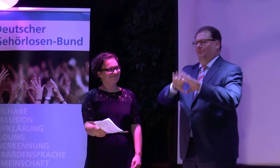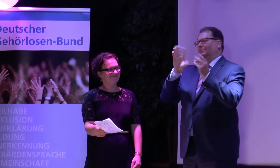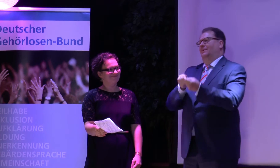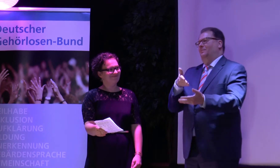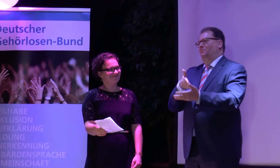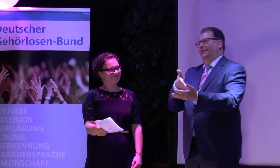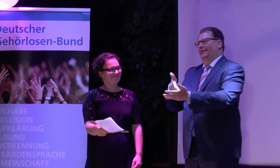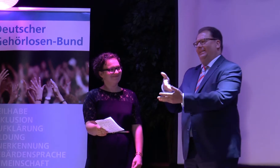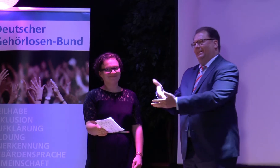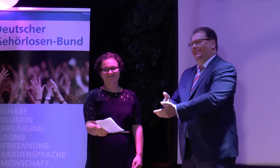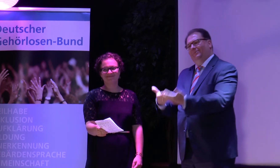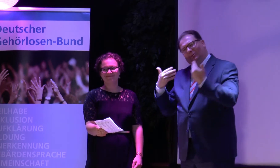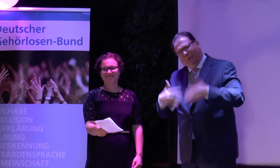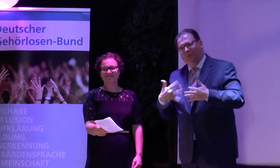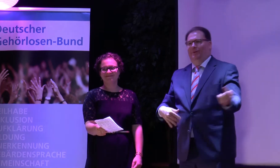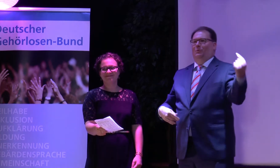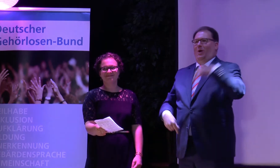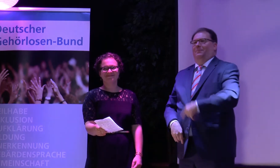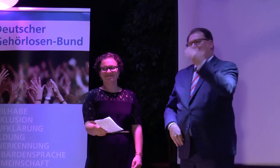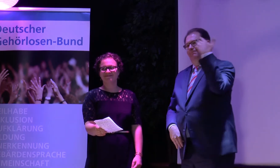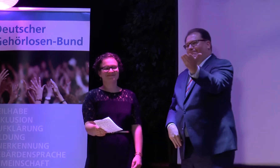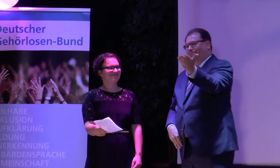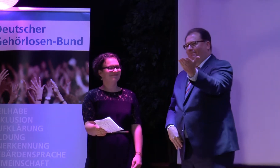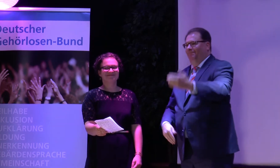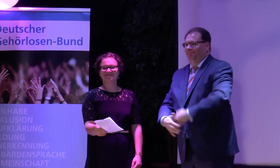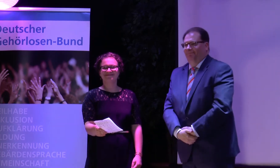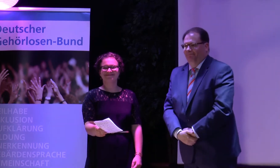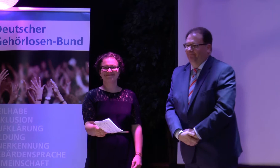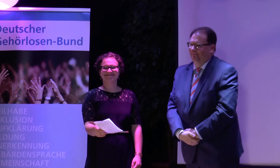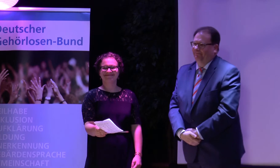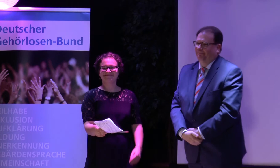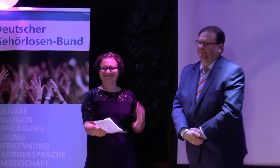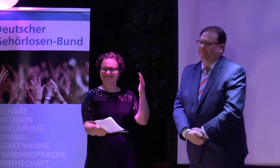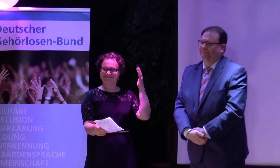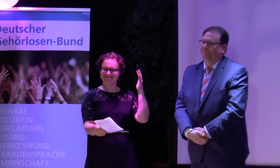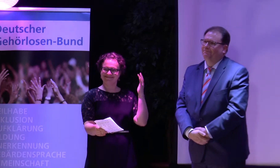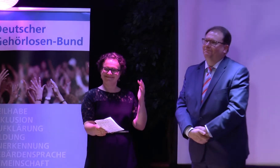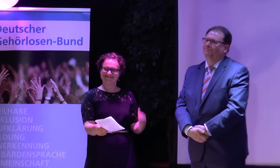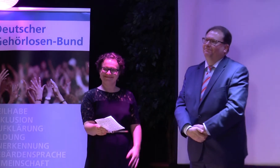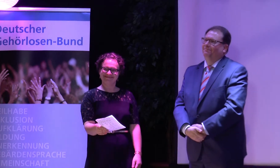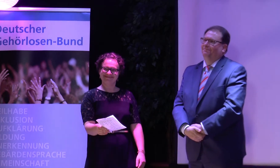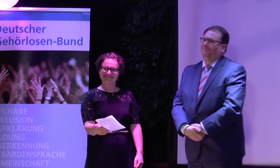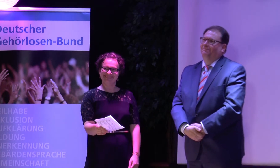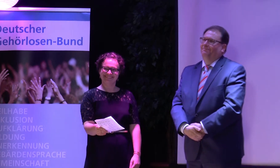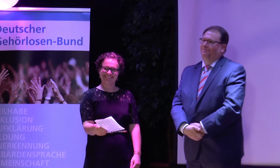Herr Hüttel ist wirklich ein großer Freund der behinderten Menschen und das möchte ich nochmal besonders betonen.